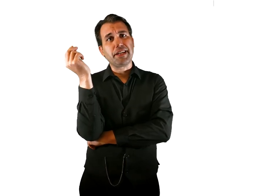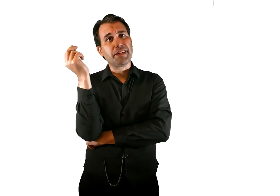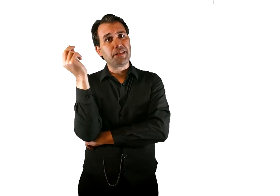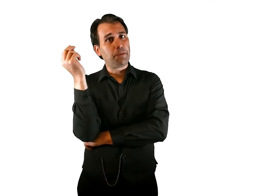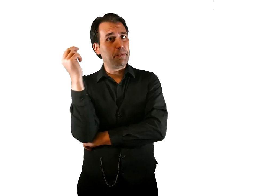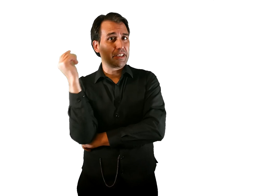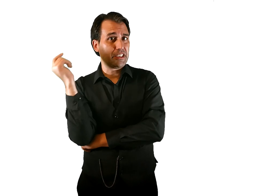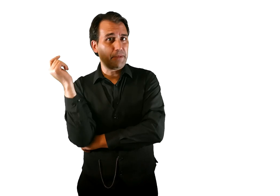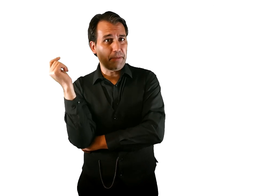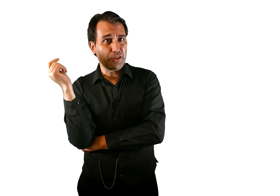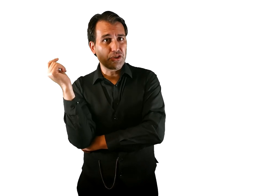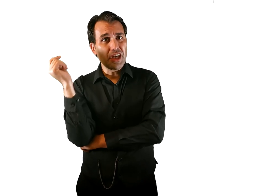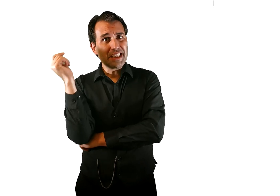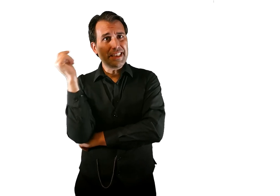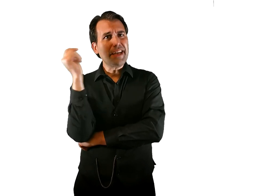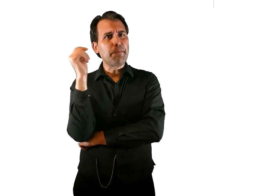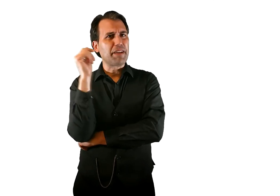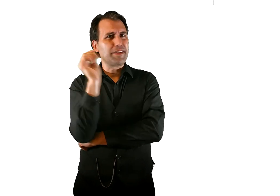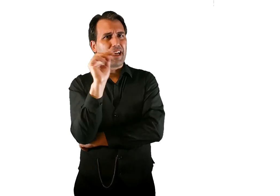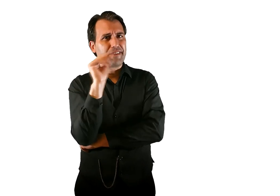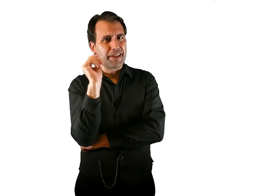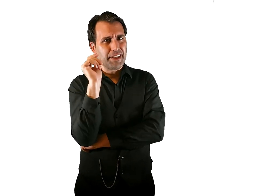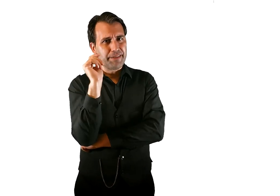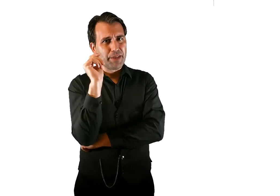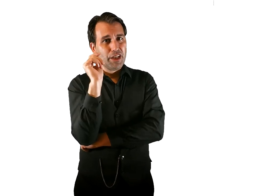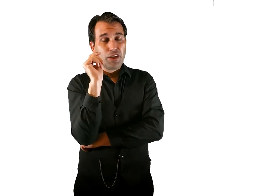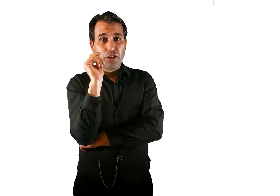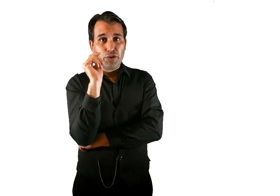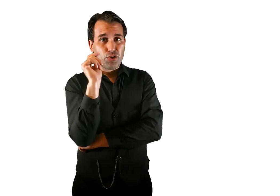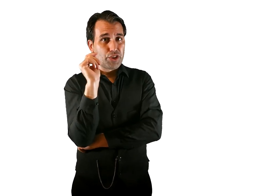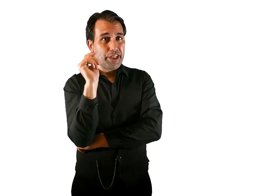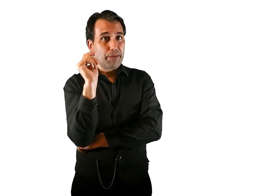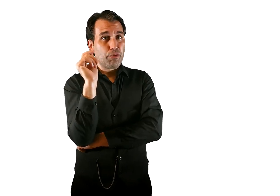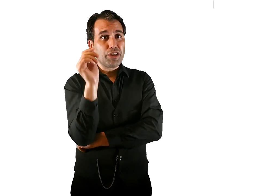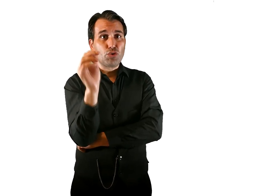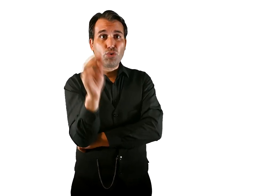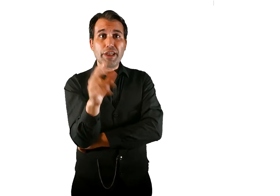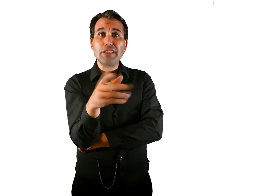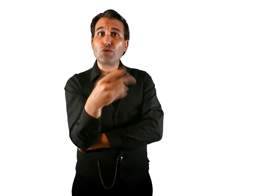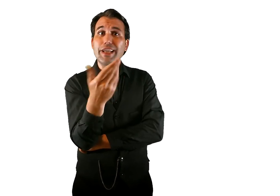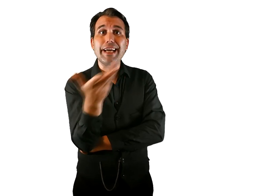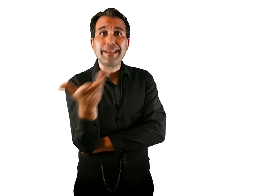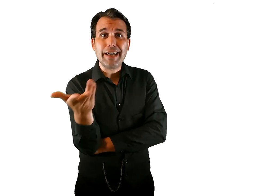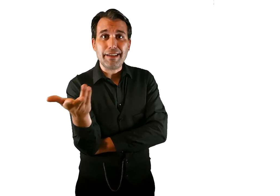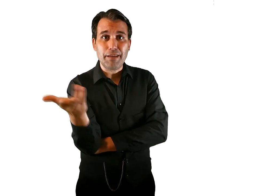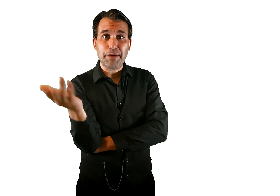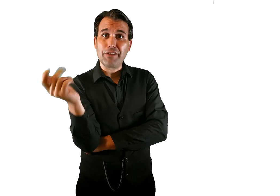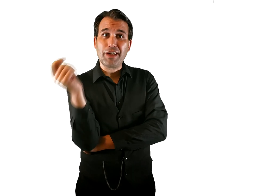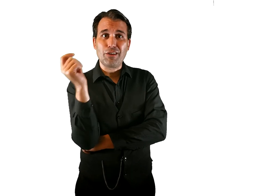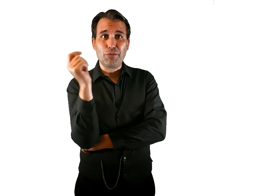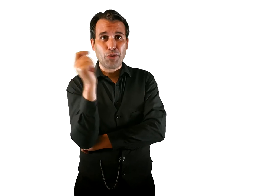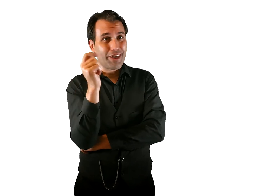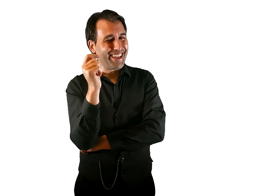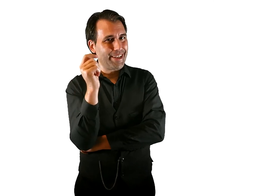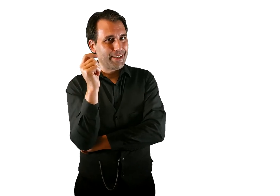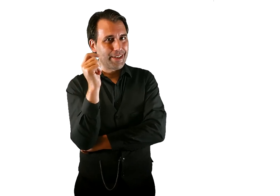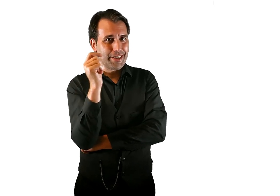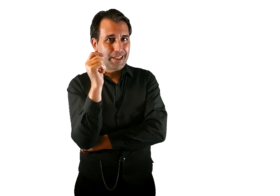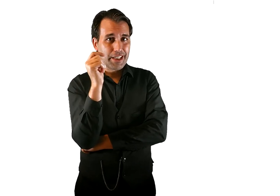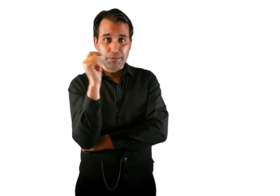de grandes primates bípedos sea capaz de tal hazaña. No sería, pues, un gesto de caridad el perdonarlo por creer que tiene la